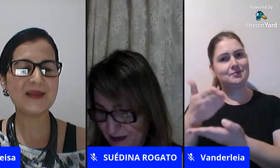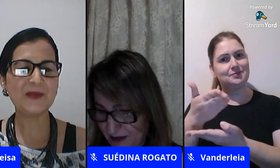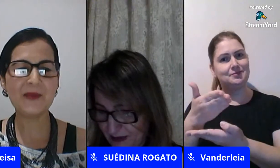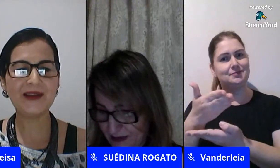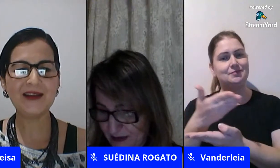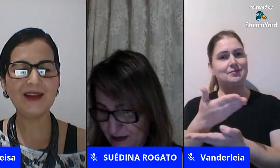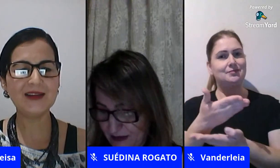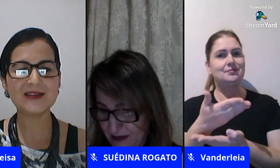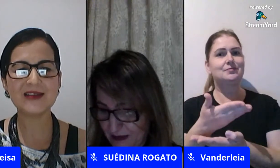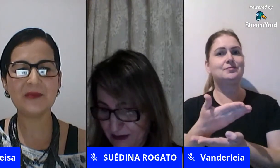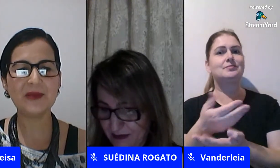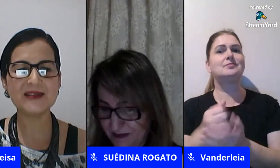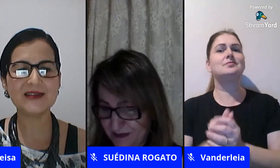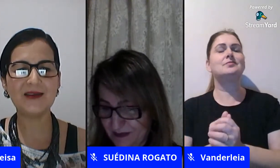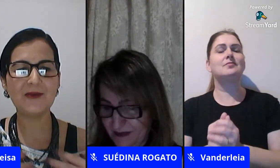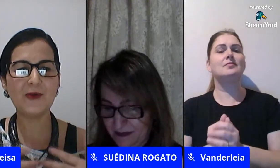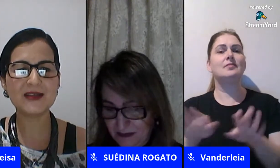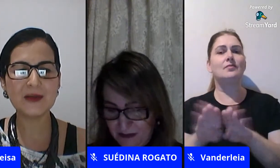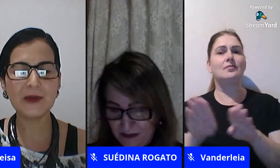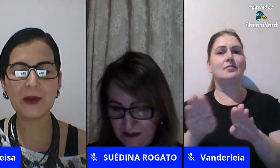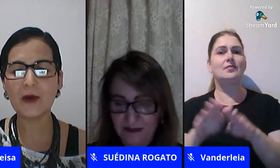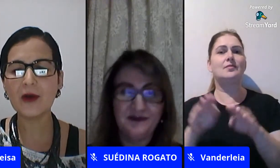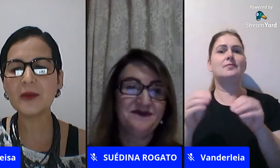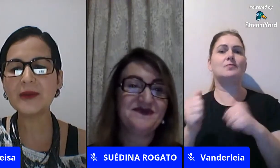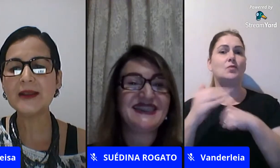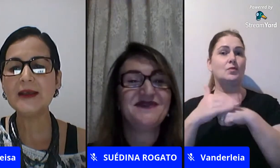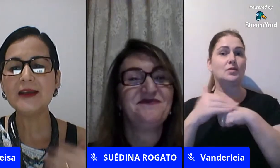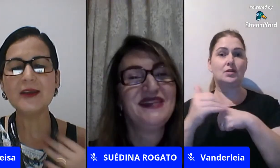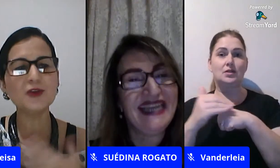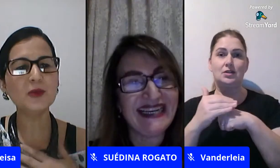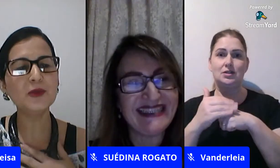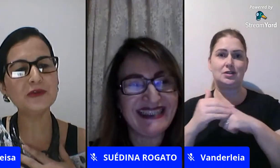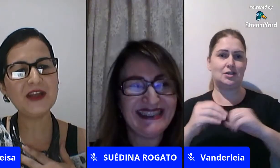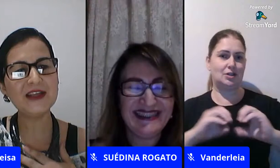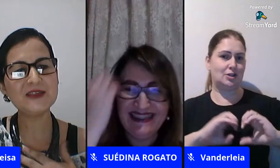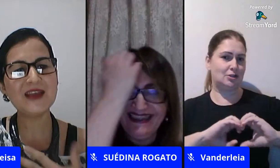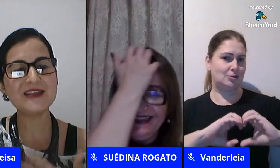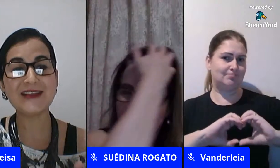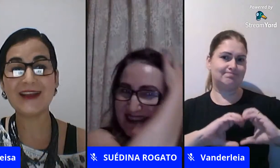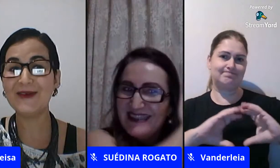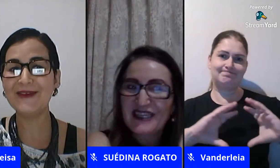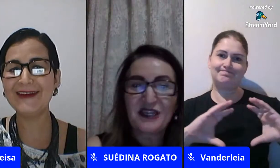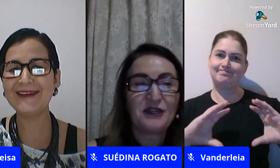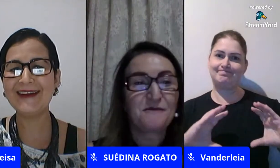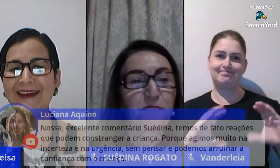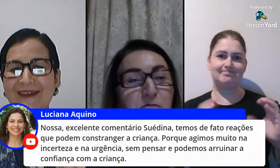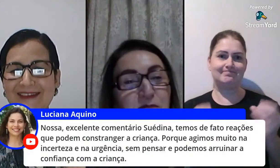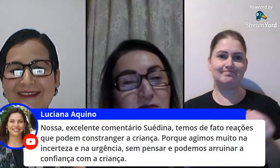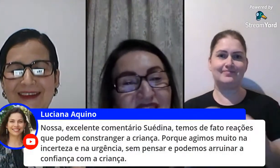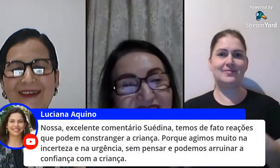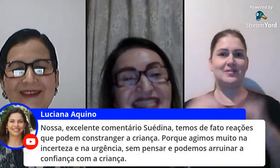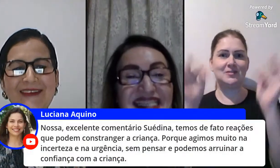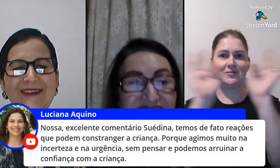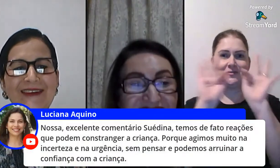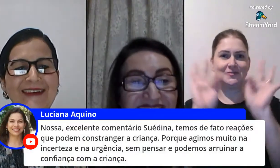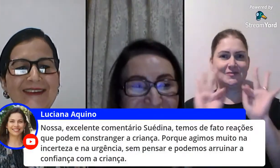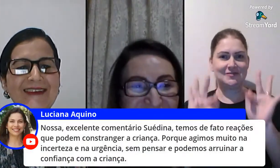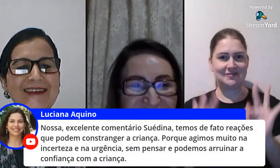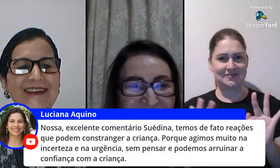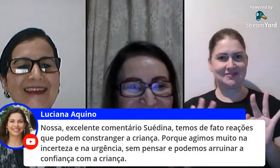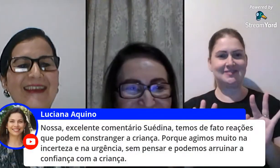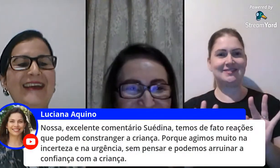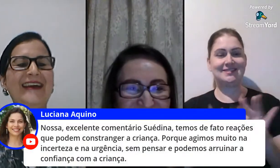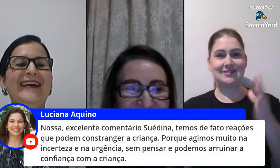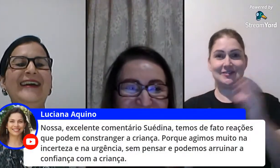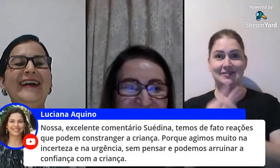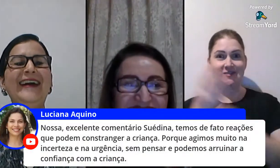porque ela é sempre uma querida sempre assim um coração enorme e eu tô muito feliz mesmo de estar inaugurando o canal sou eu